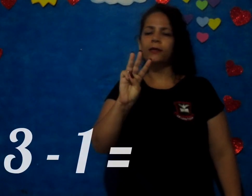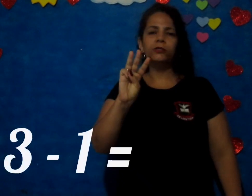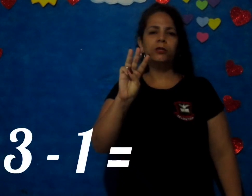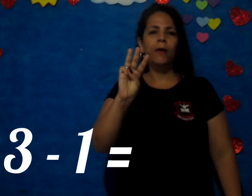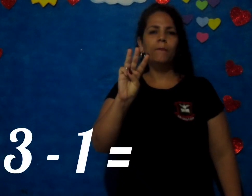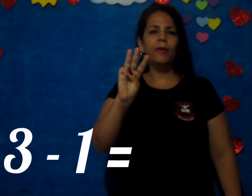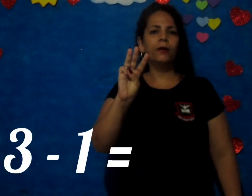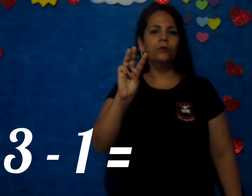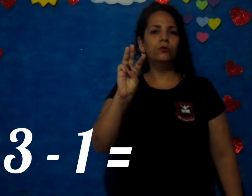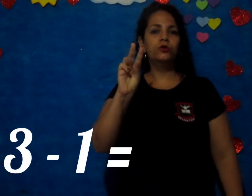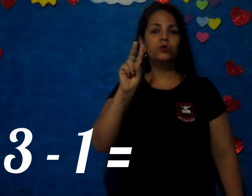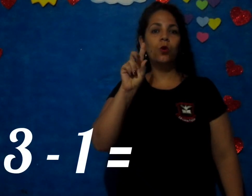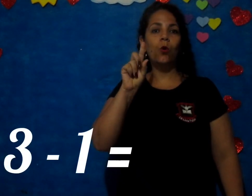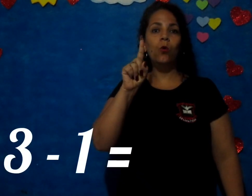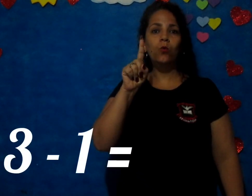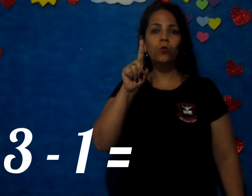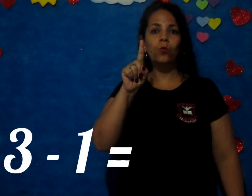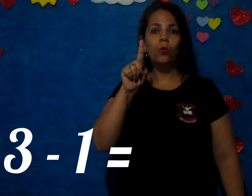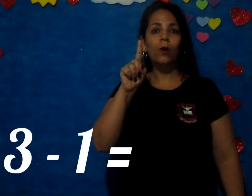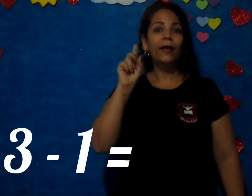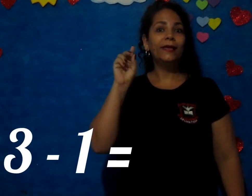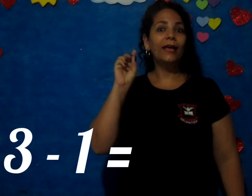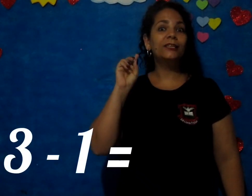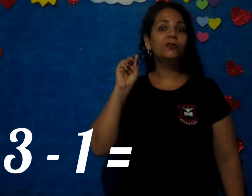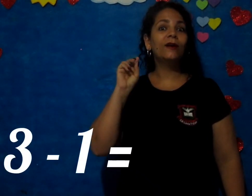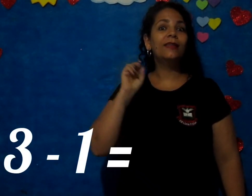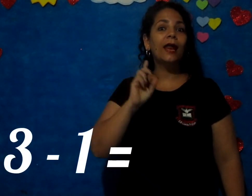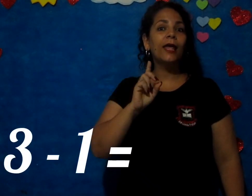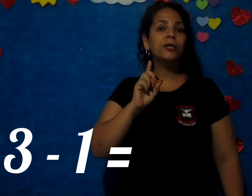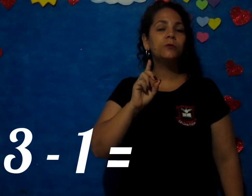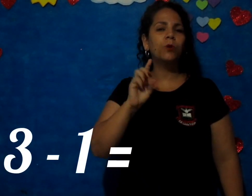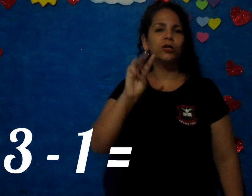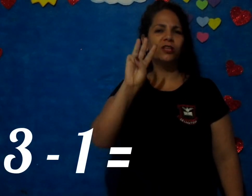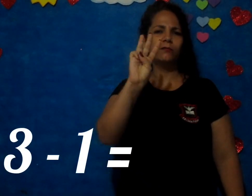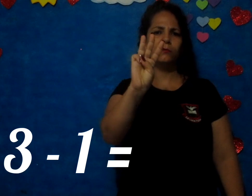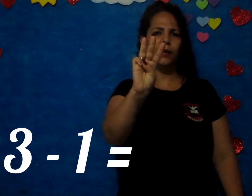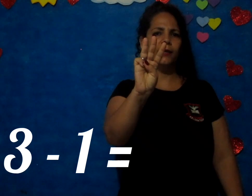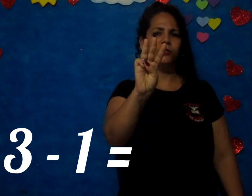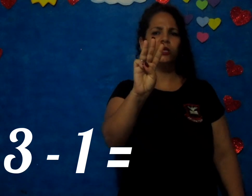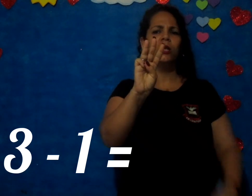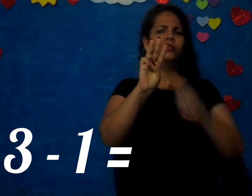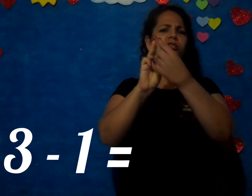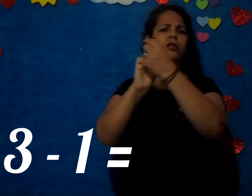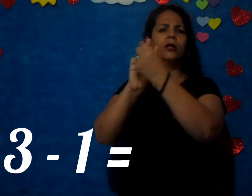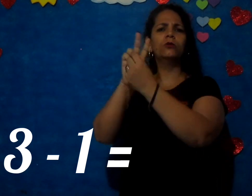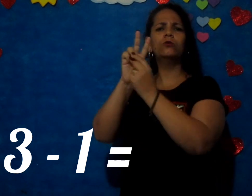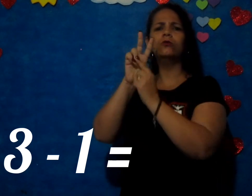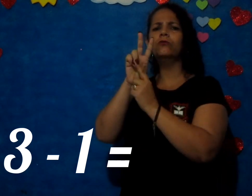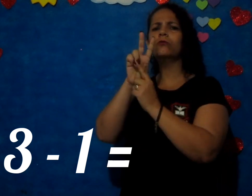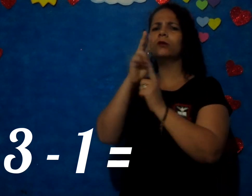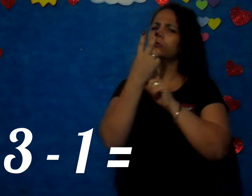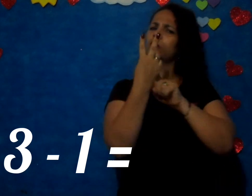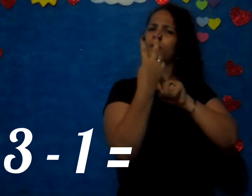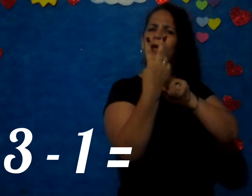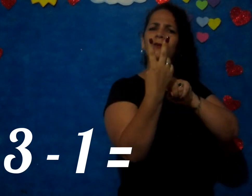menos um? E a gente vai dar a resposta Três! Tirando um, quantos sobraram?